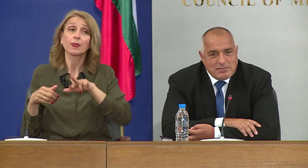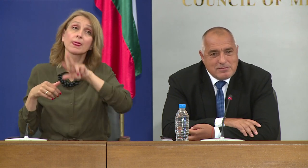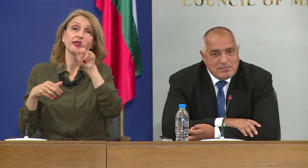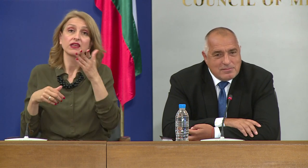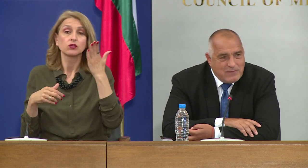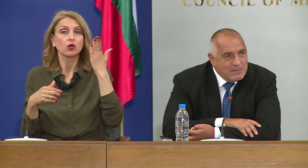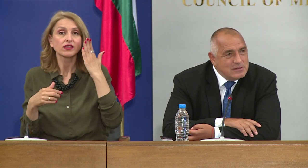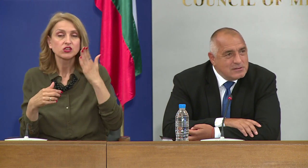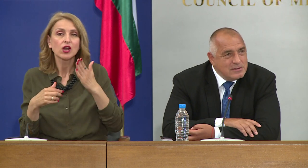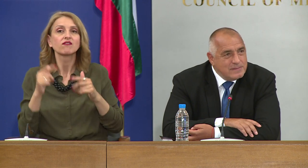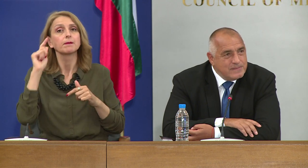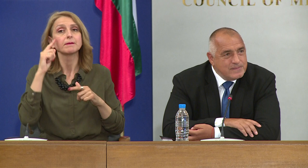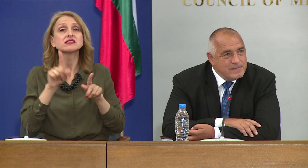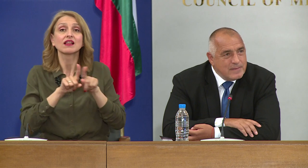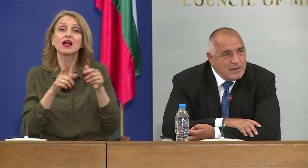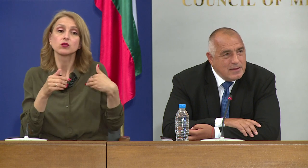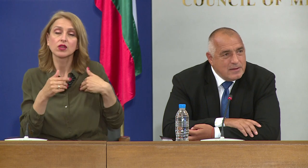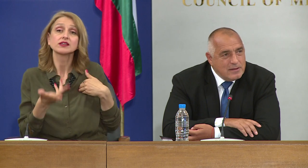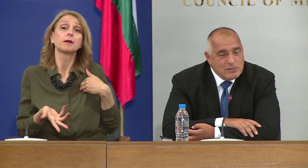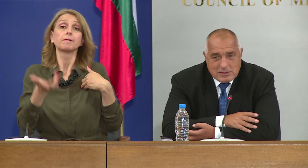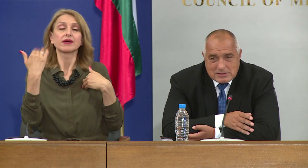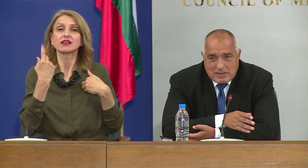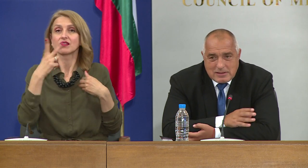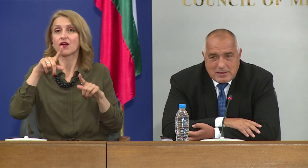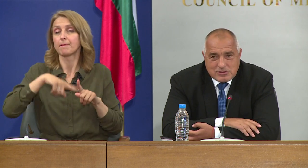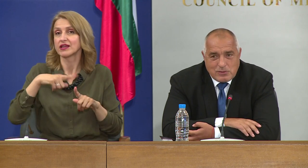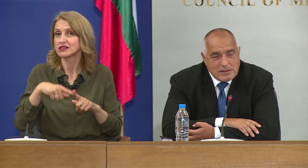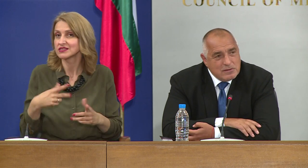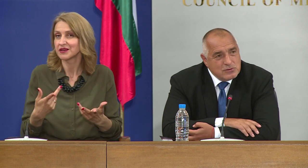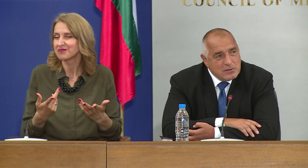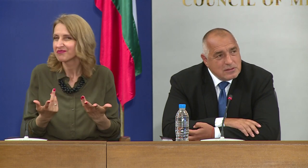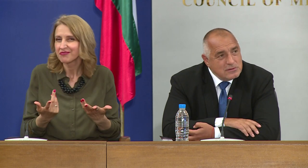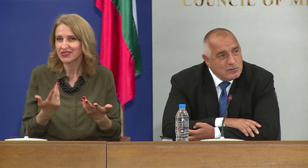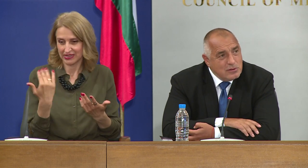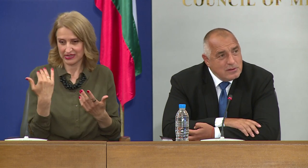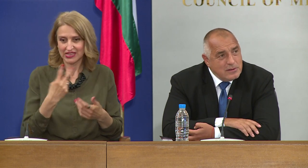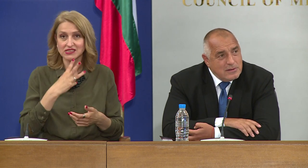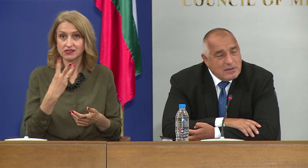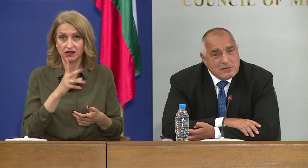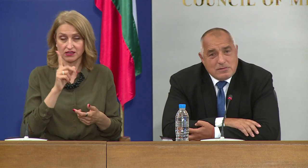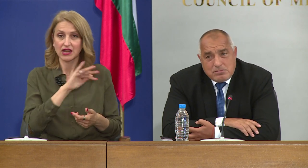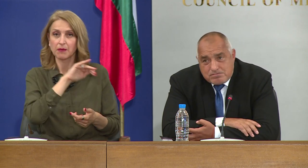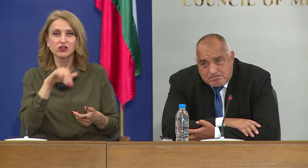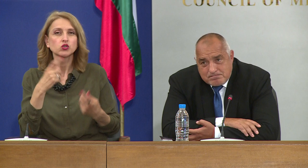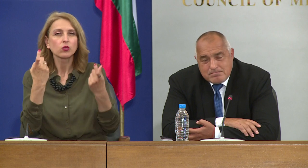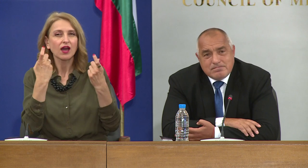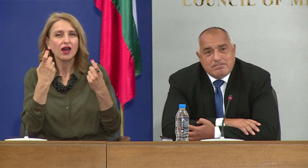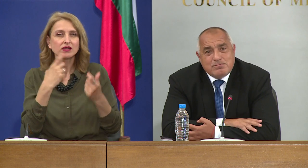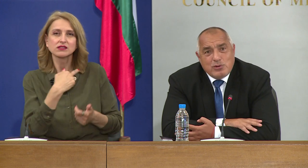преди два месеца. Ето сега за среда трябваше колегата Мицотаки да дойде. Казва,